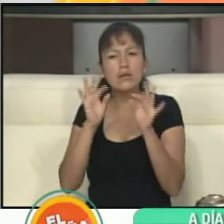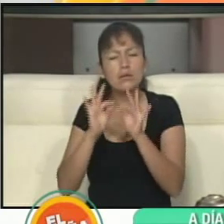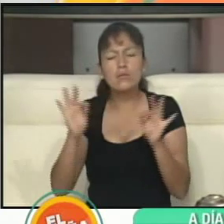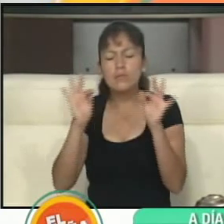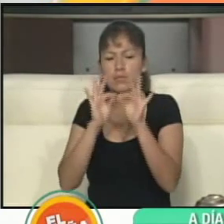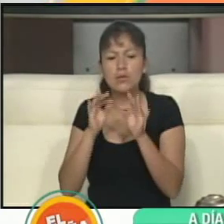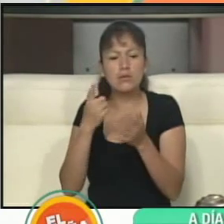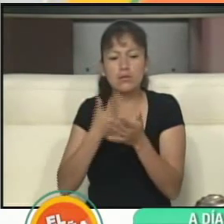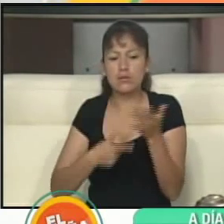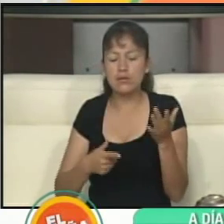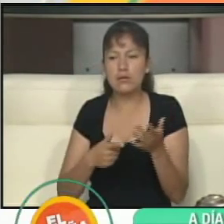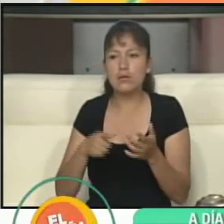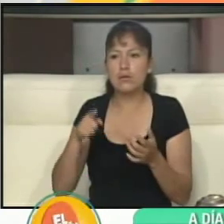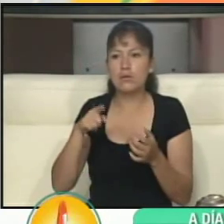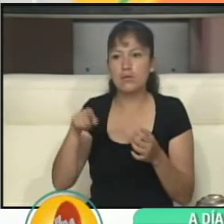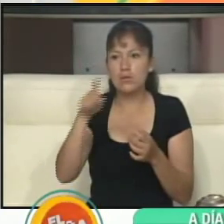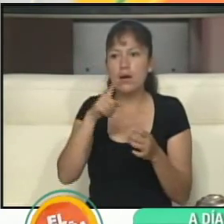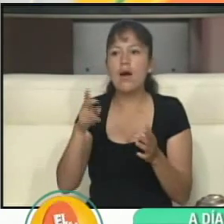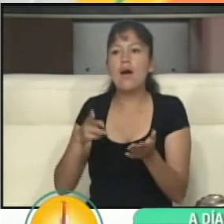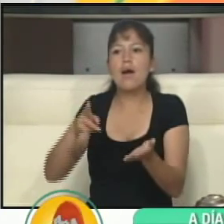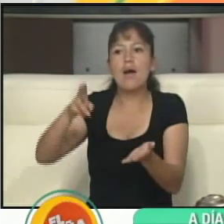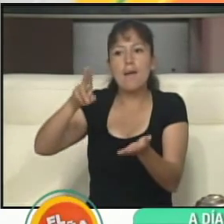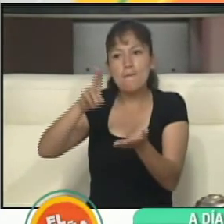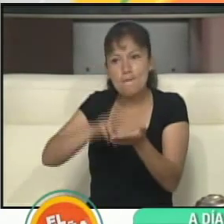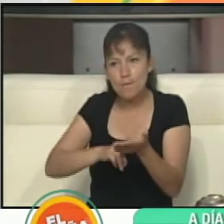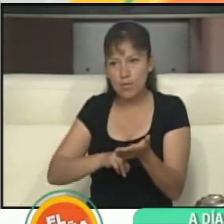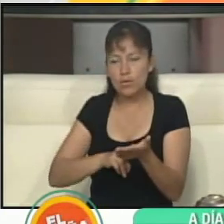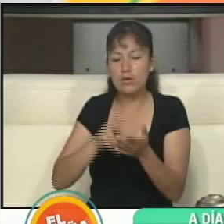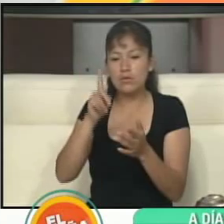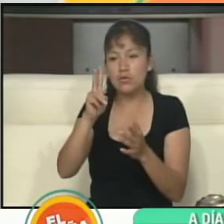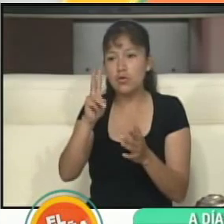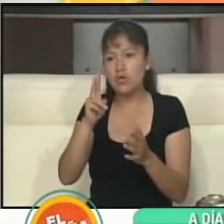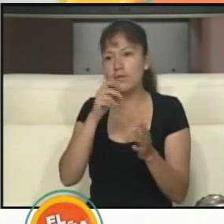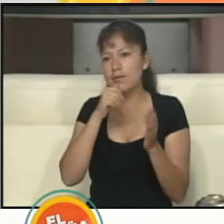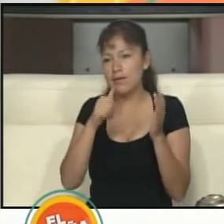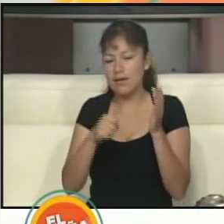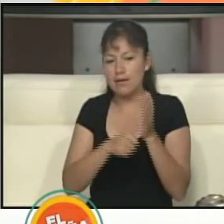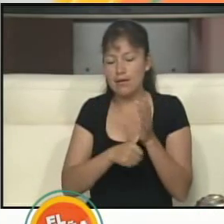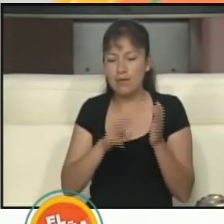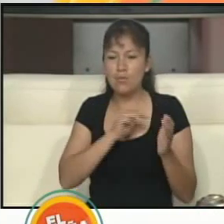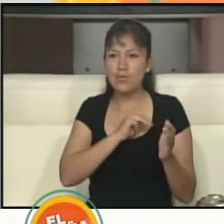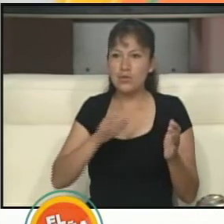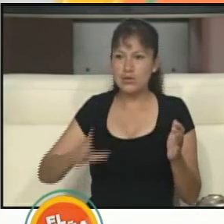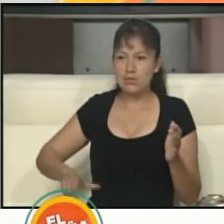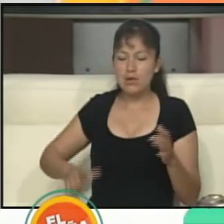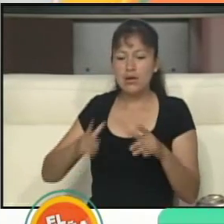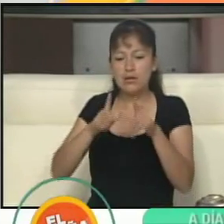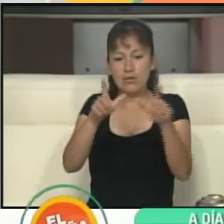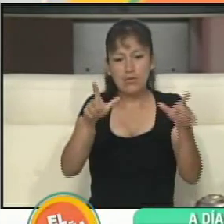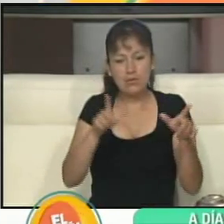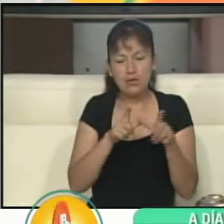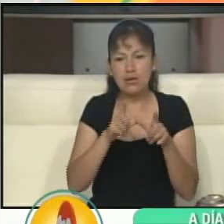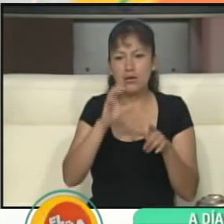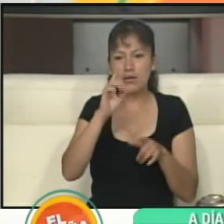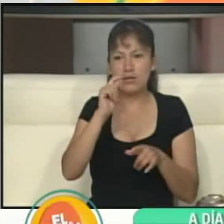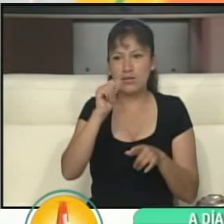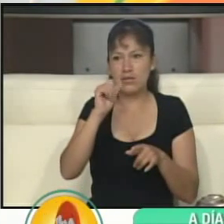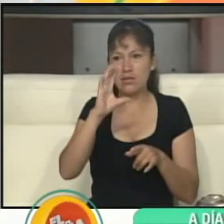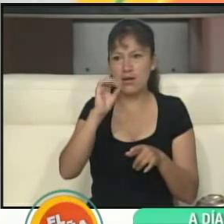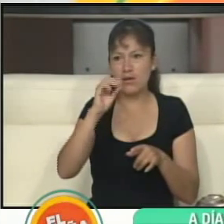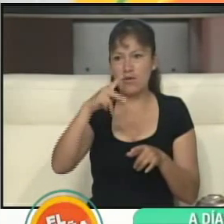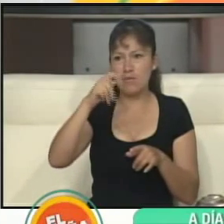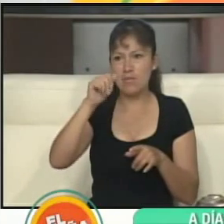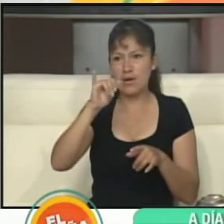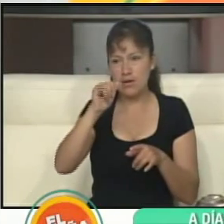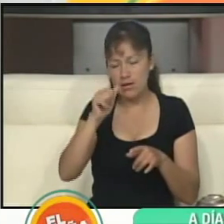es que tenemos una... También la aprobación de dos cartas orgánicas municipales. Estamos hablando de los municipios de Itaco, Paya y Cocapata. Que